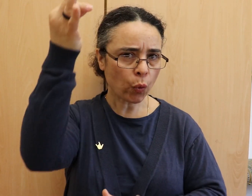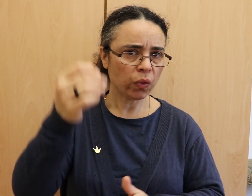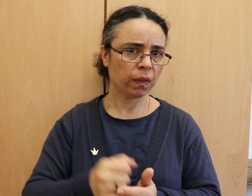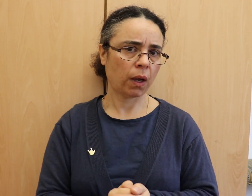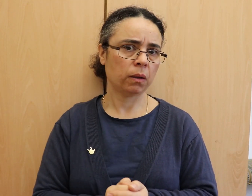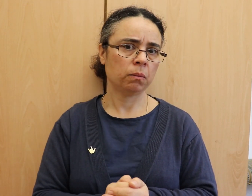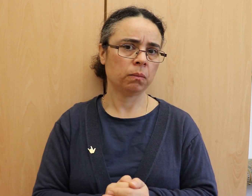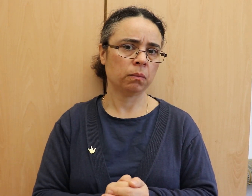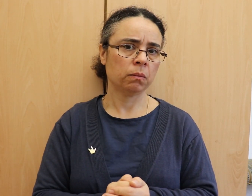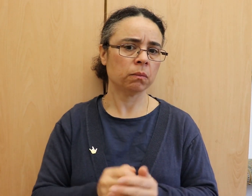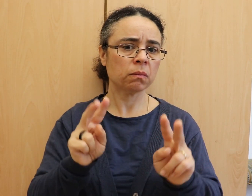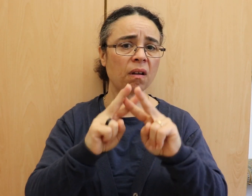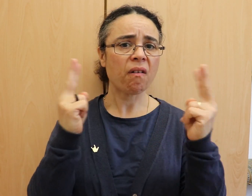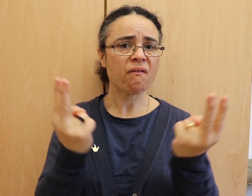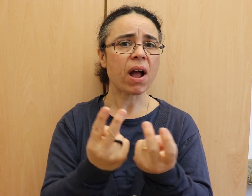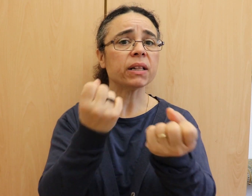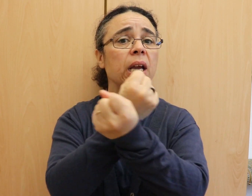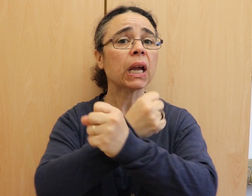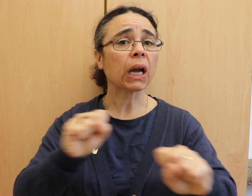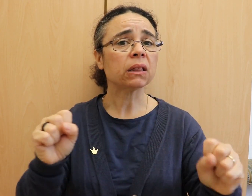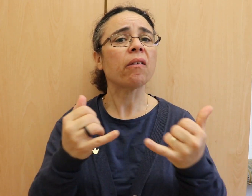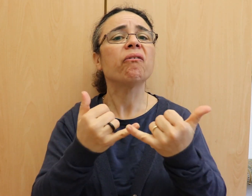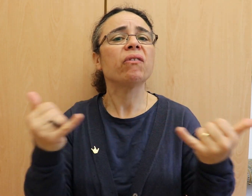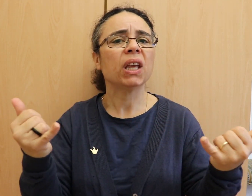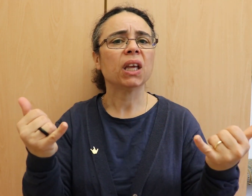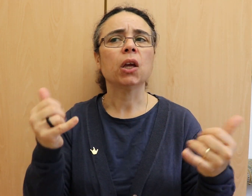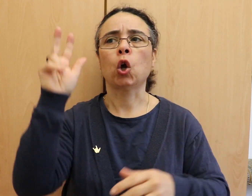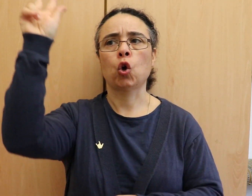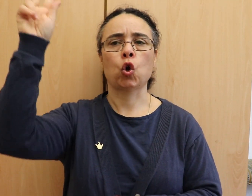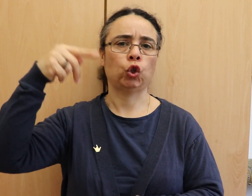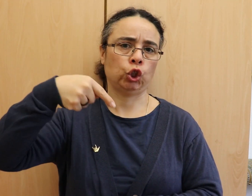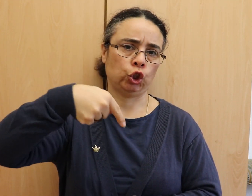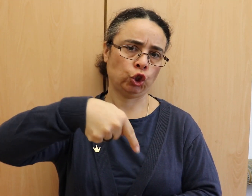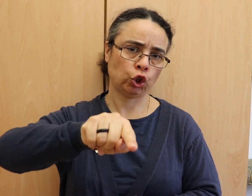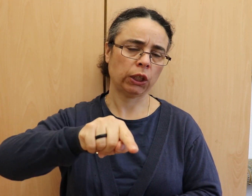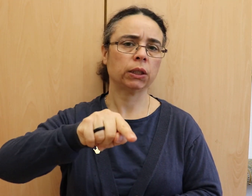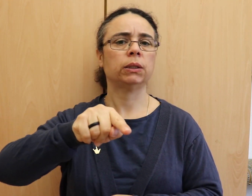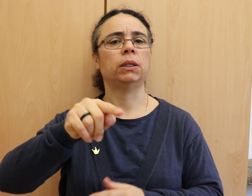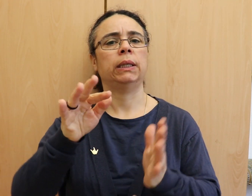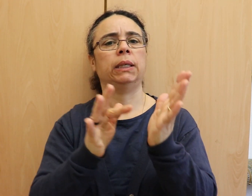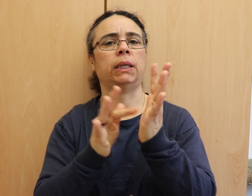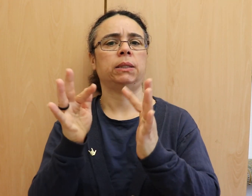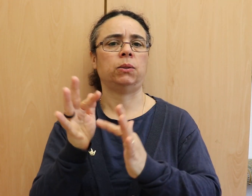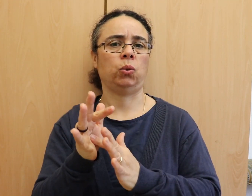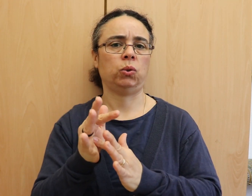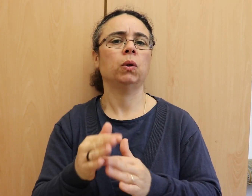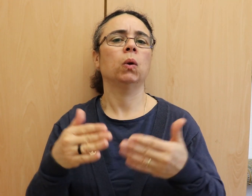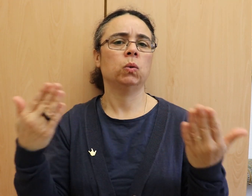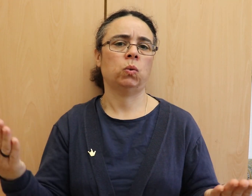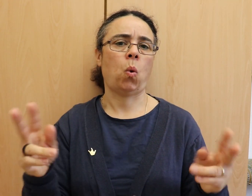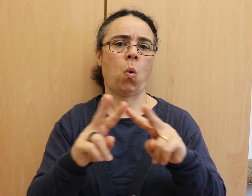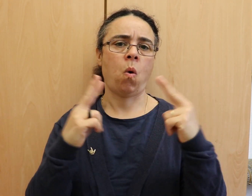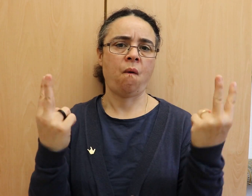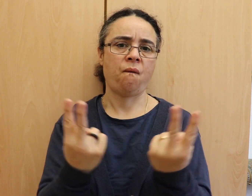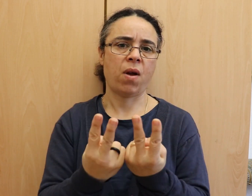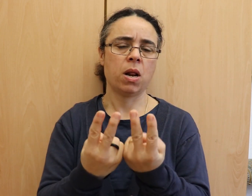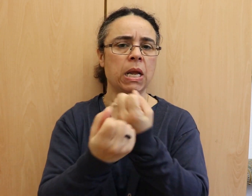gefunden, die Welt zu retten und zu heilen. In ihm, Jesus Christus,